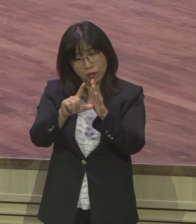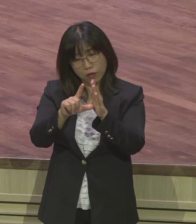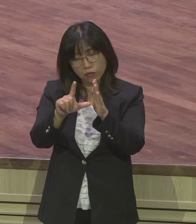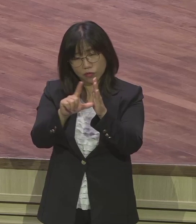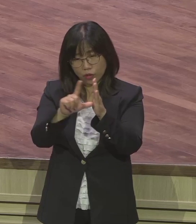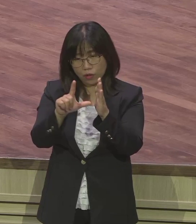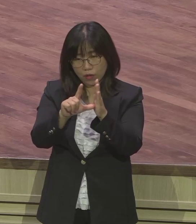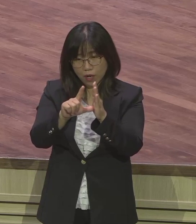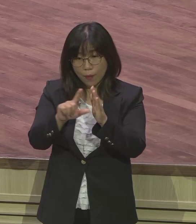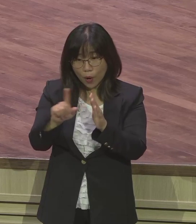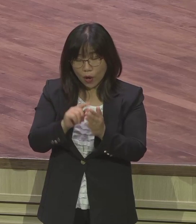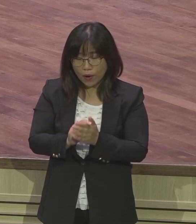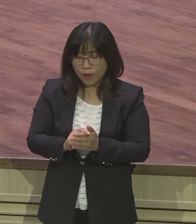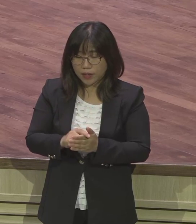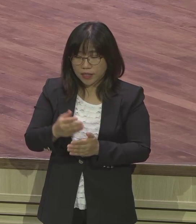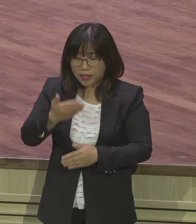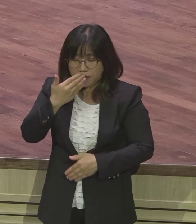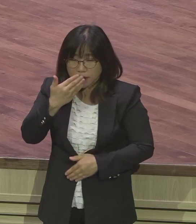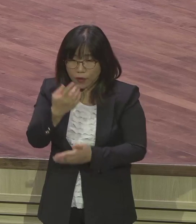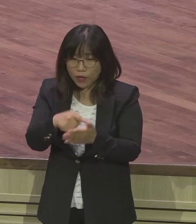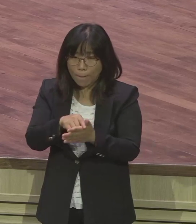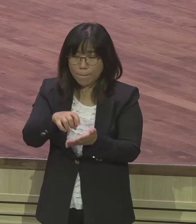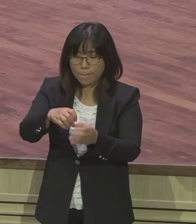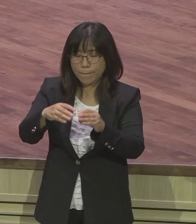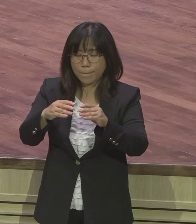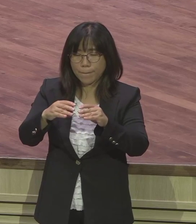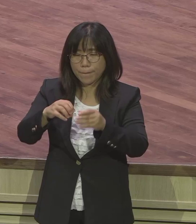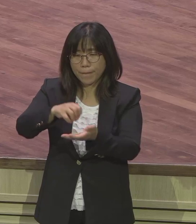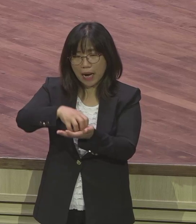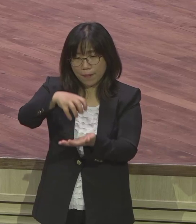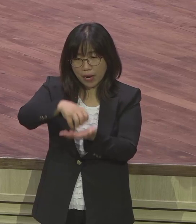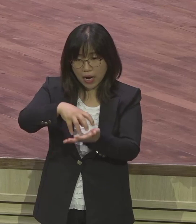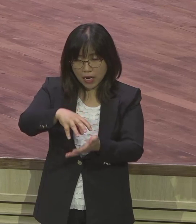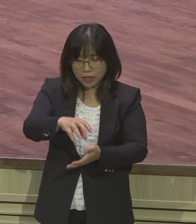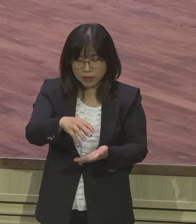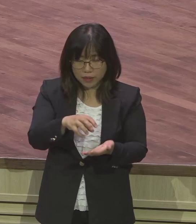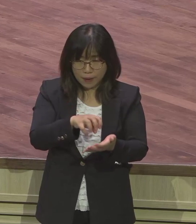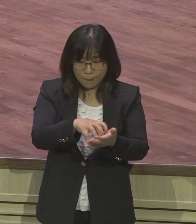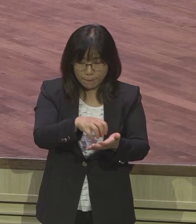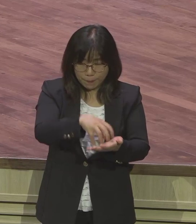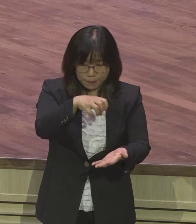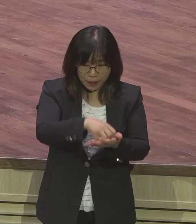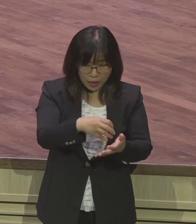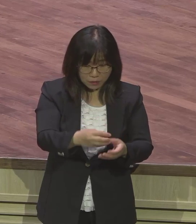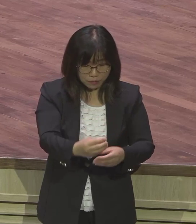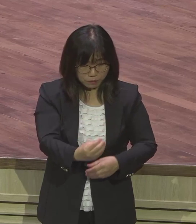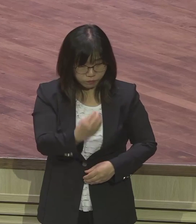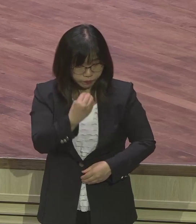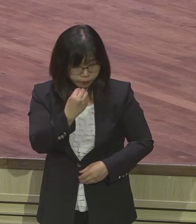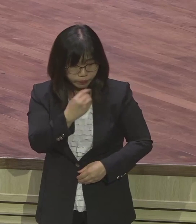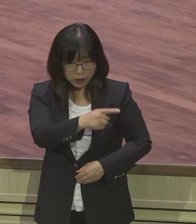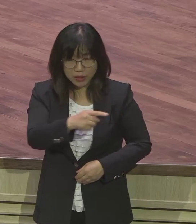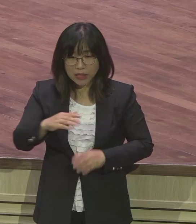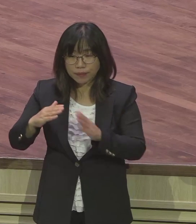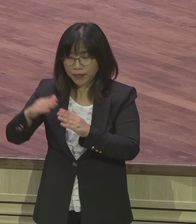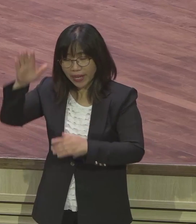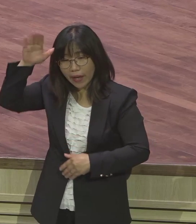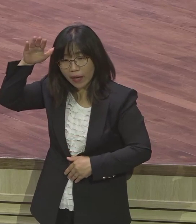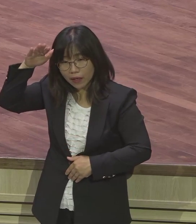집었어요 그때 집에 있는 키우던 이 개가 루트를 딱 얼굴을 쳐다봅니다 얼굴을 쳐다봅니다